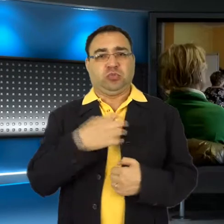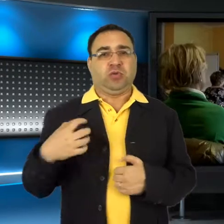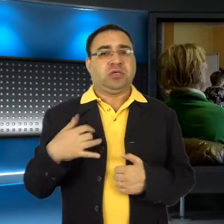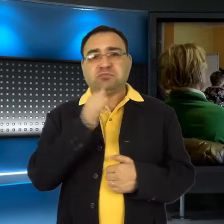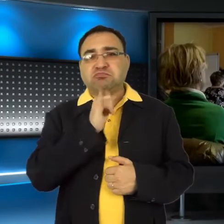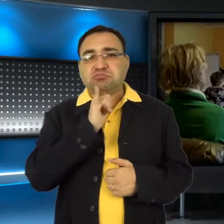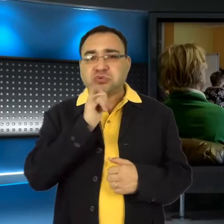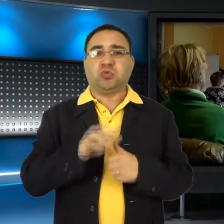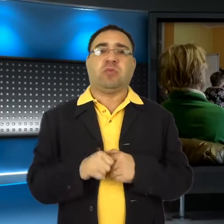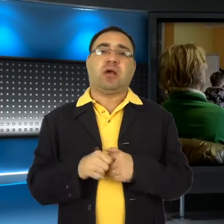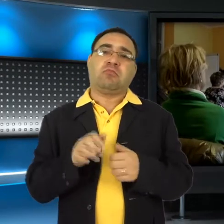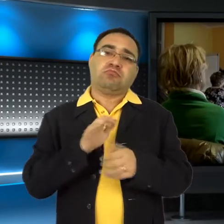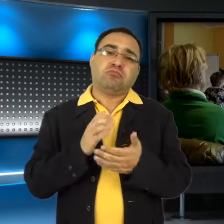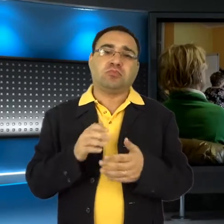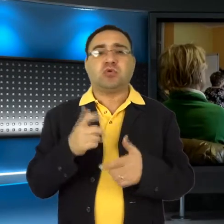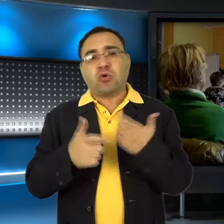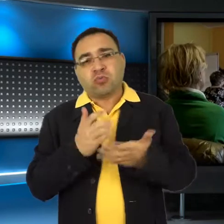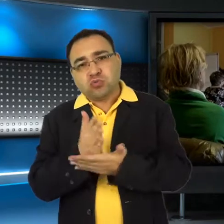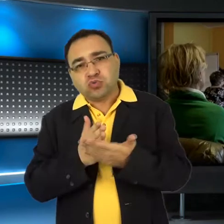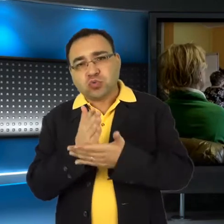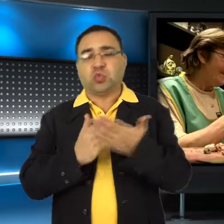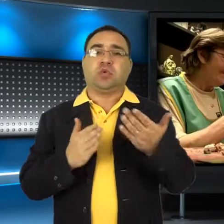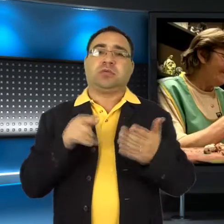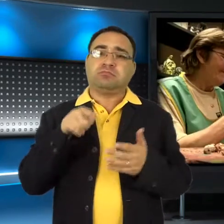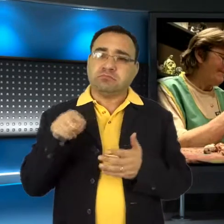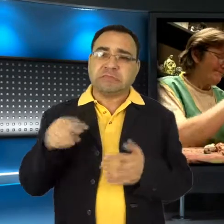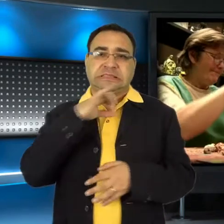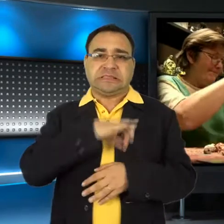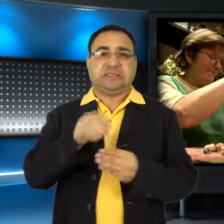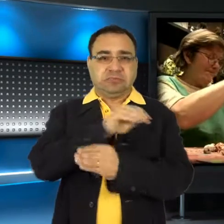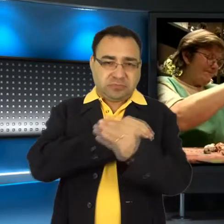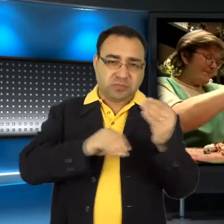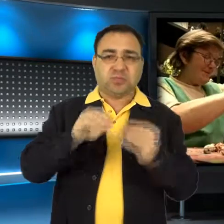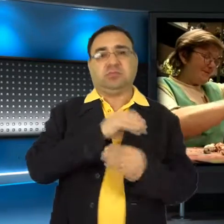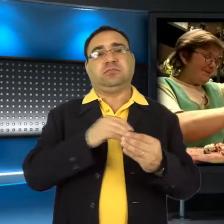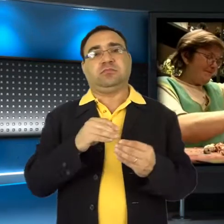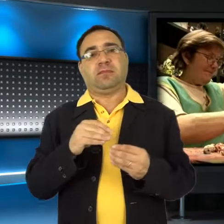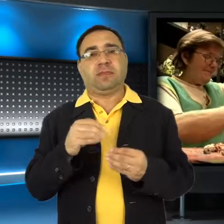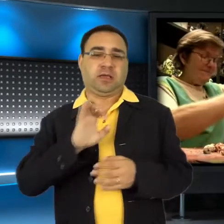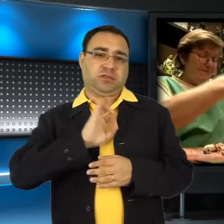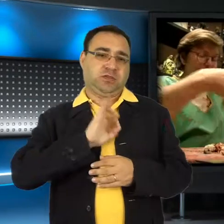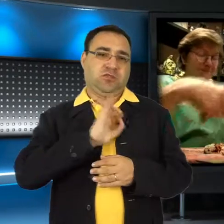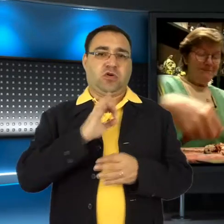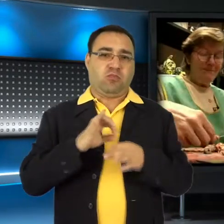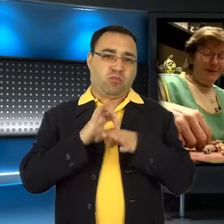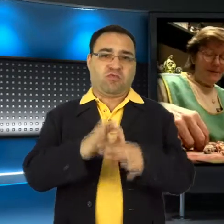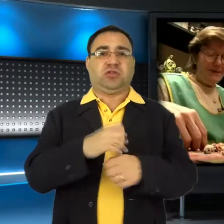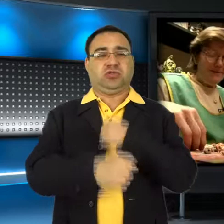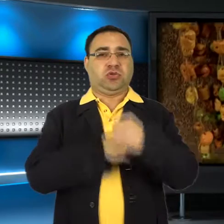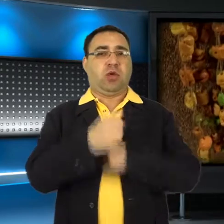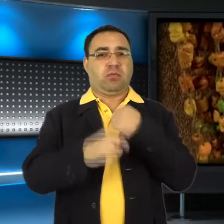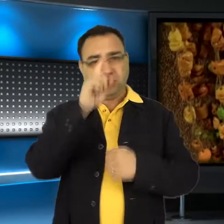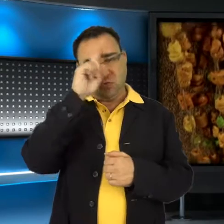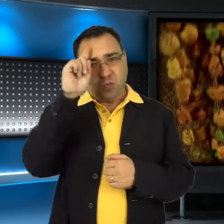prowadzenie działalności gospodarczej. Wytwarzają produkty i świadczą usługi, z których zysk mogą później wykorzystywać na